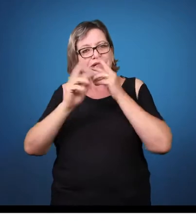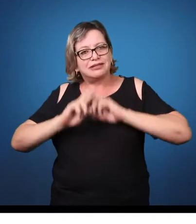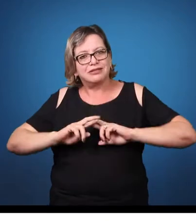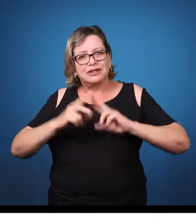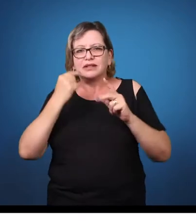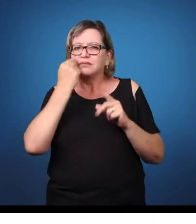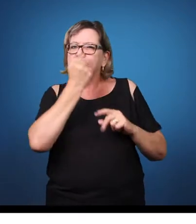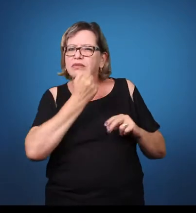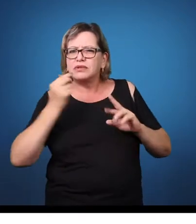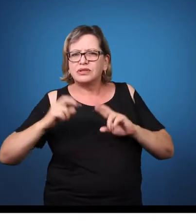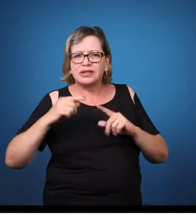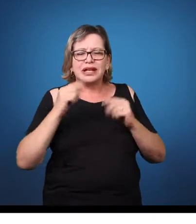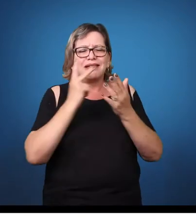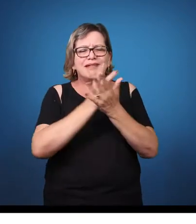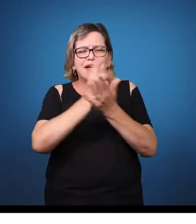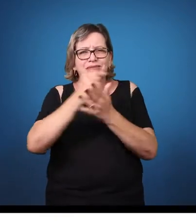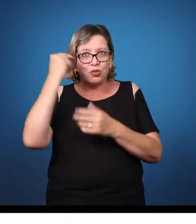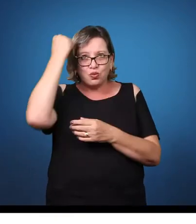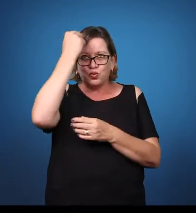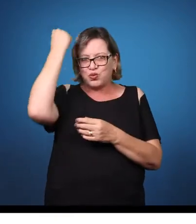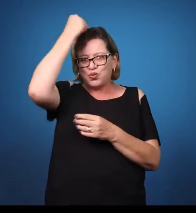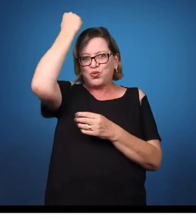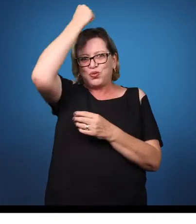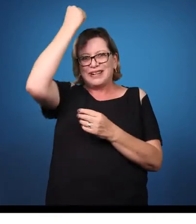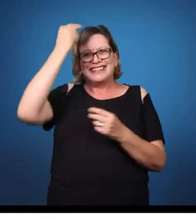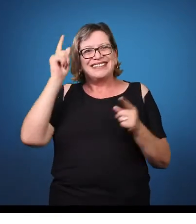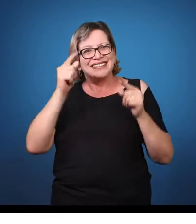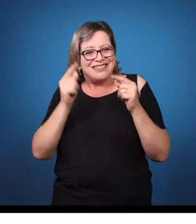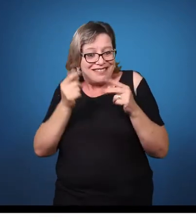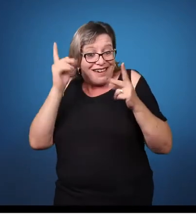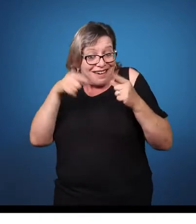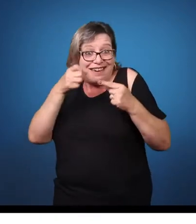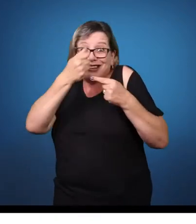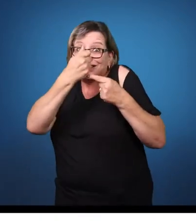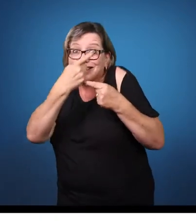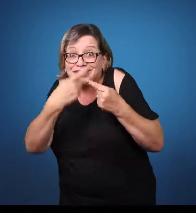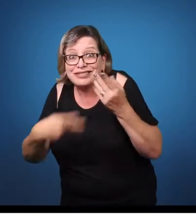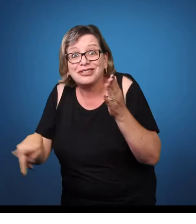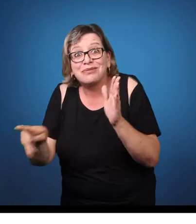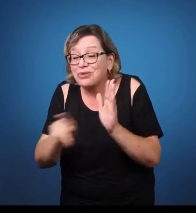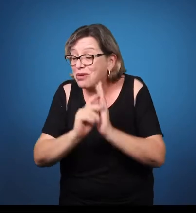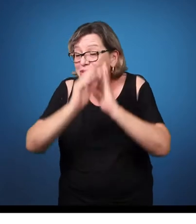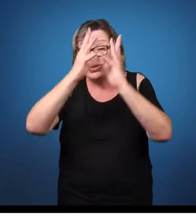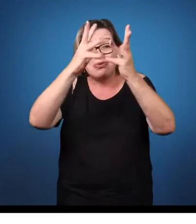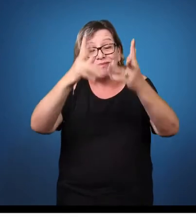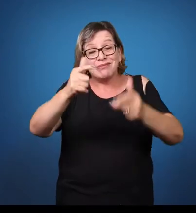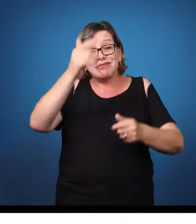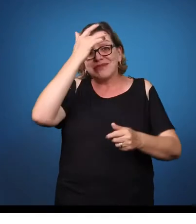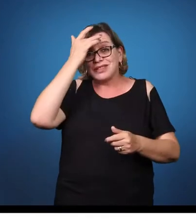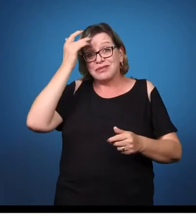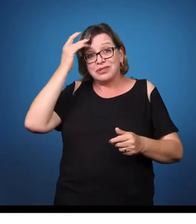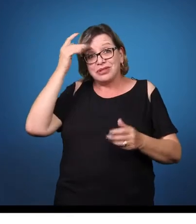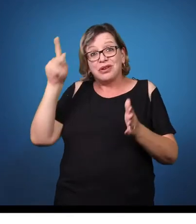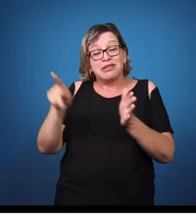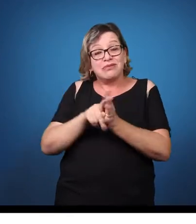característica em todos que apresentam a síndrome de Williams. Assim como a síndrome de Dow, porque são questões